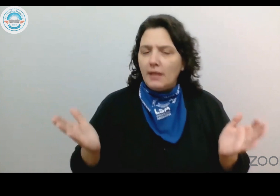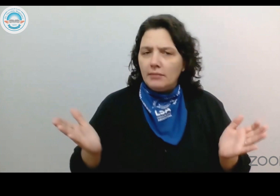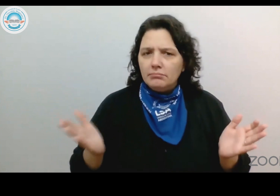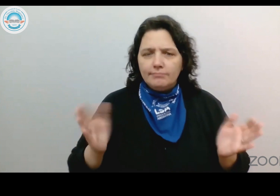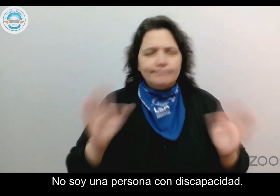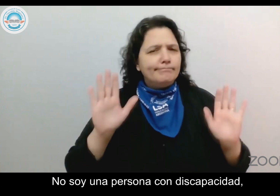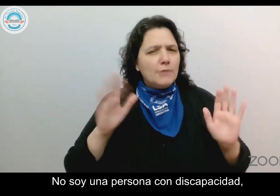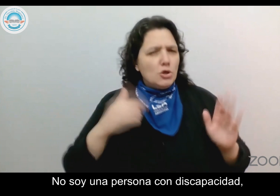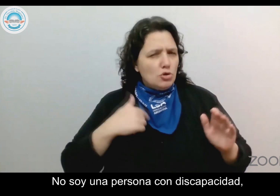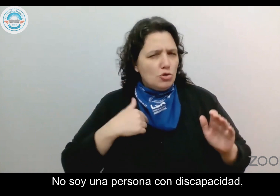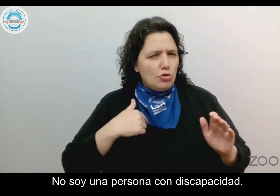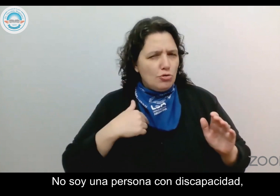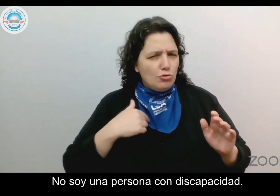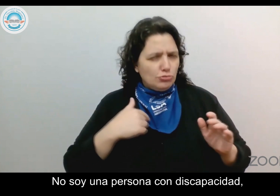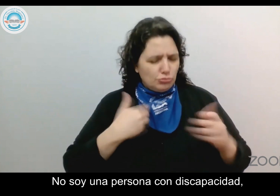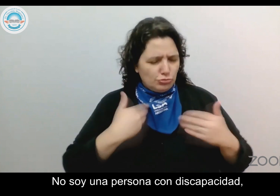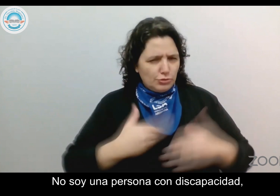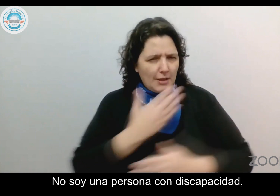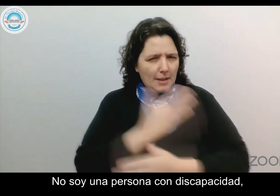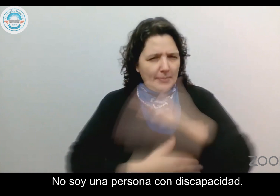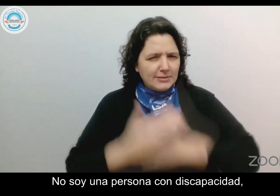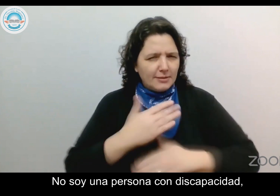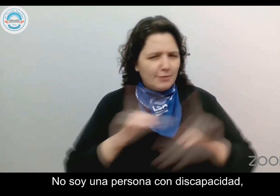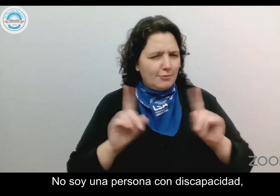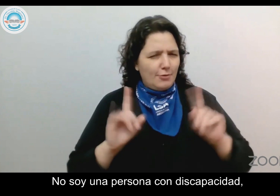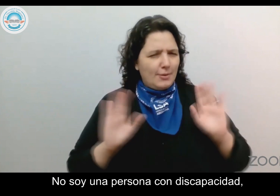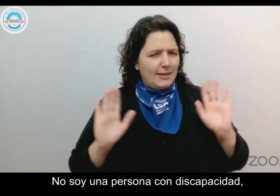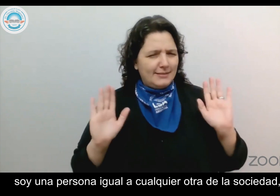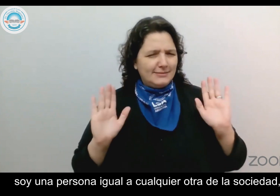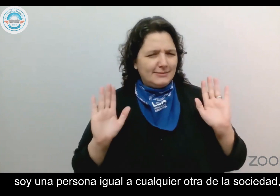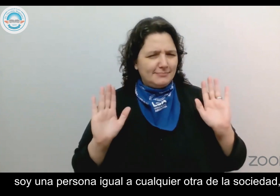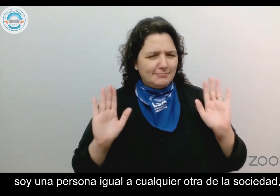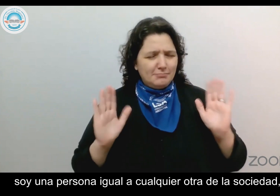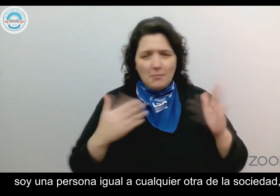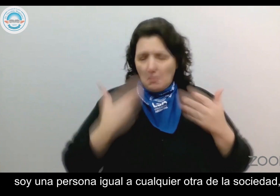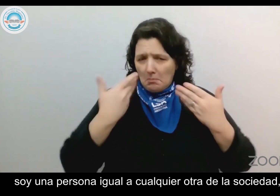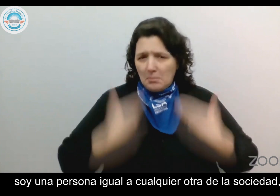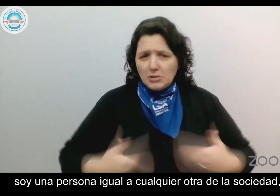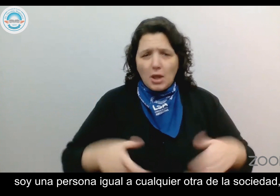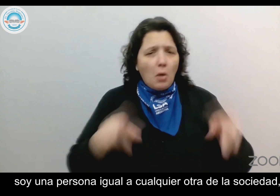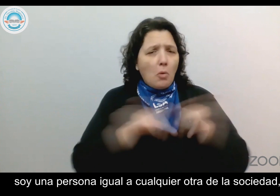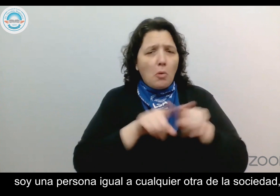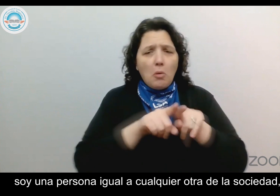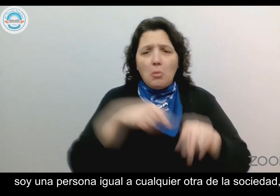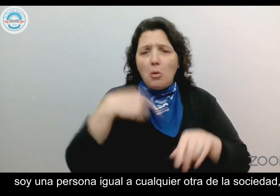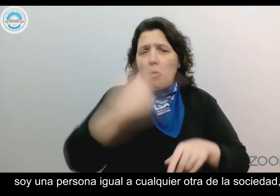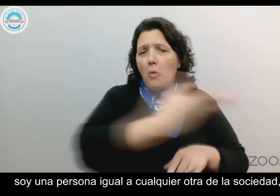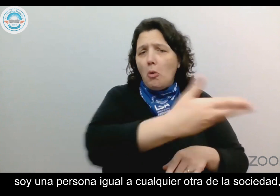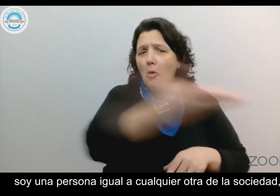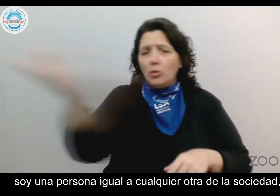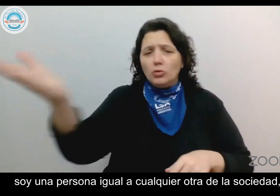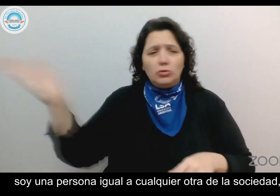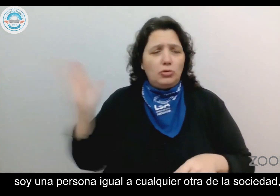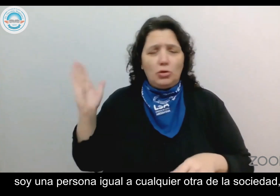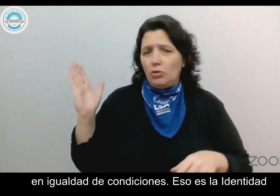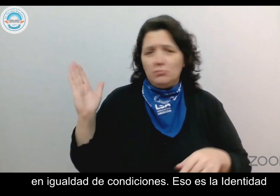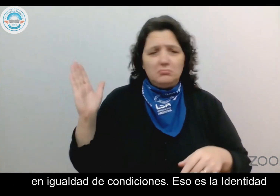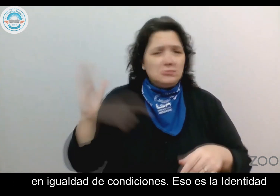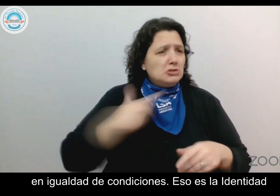No soy una persona con discapacidad. Soy una persona igual a cualquier otra de la sociedad en igualdad de